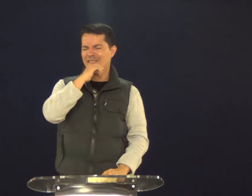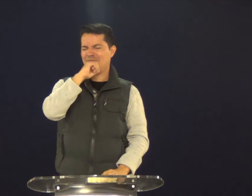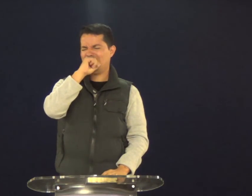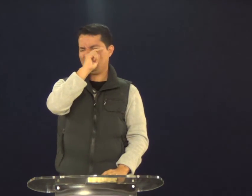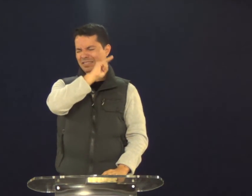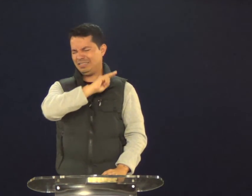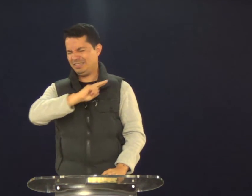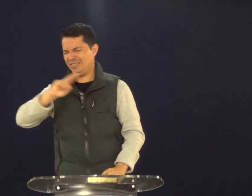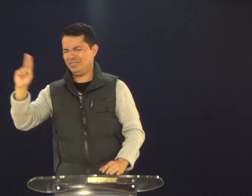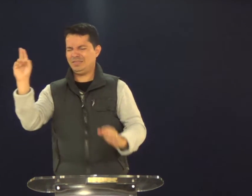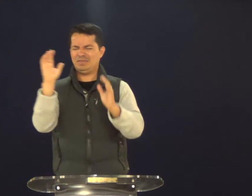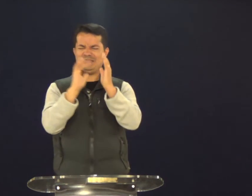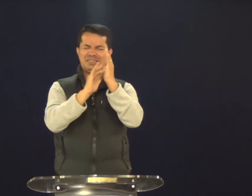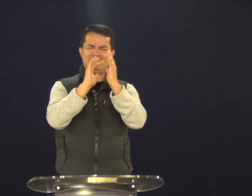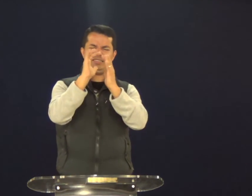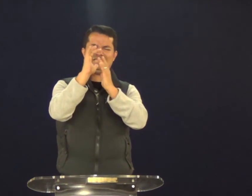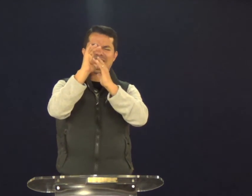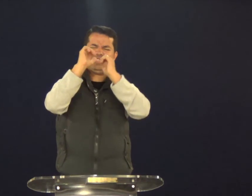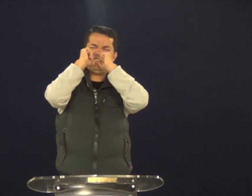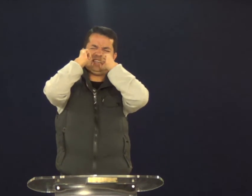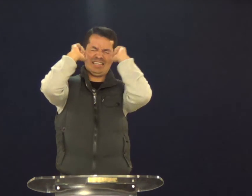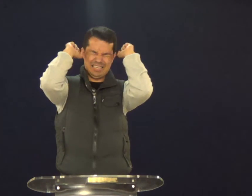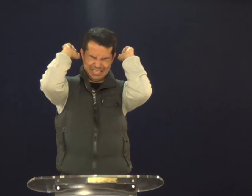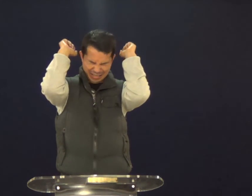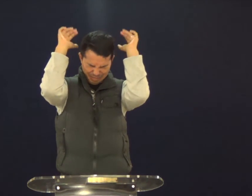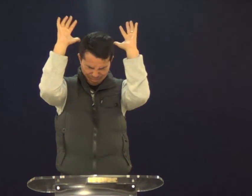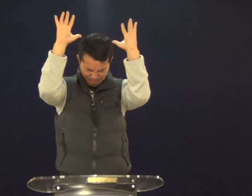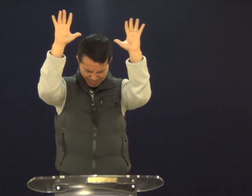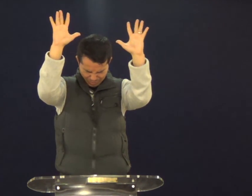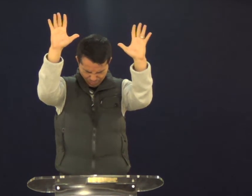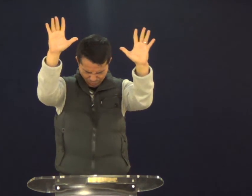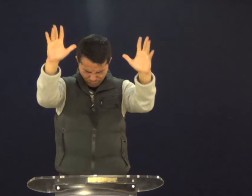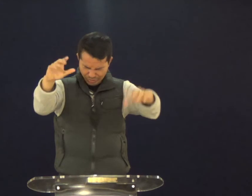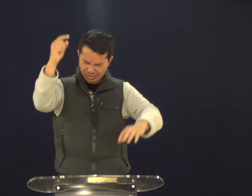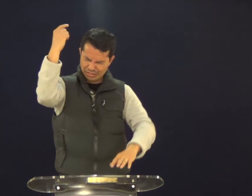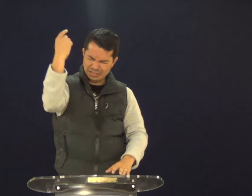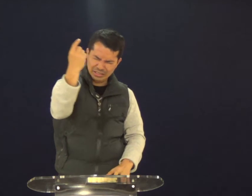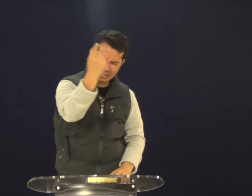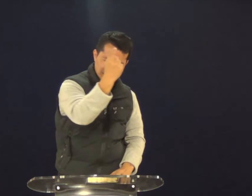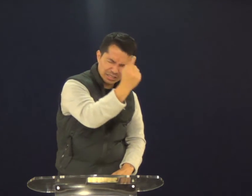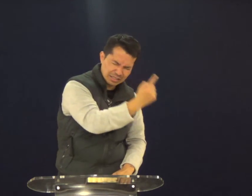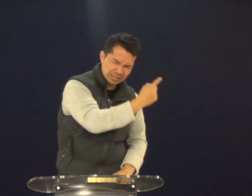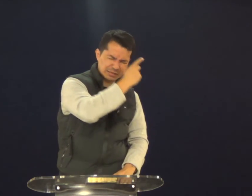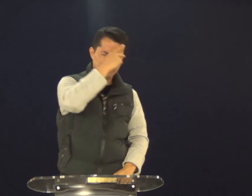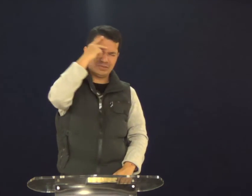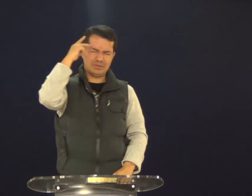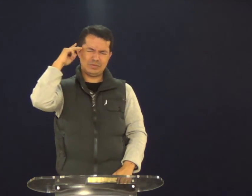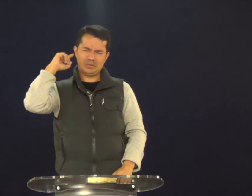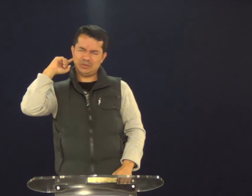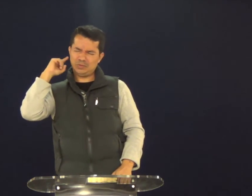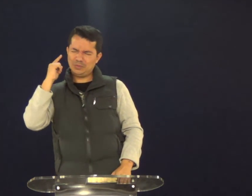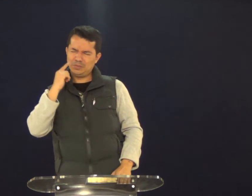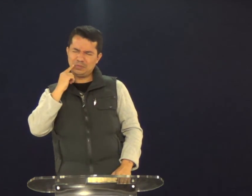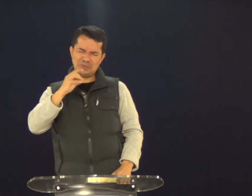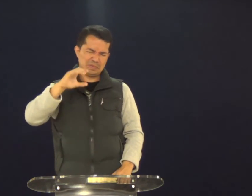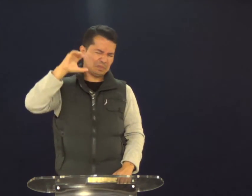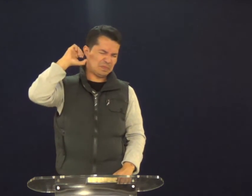fruto. Por favor, Pai, em nome de Jesus, nos abençoe. A cada um que está aqui,